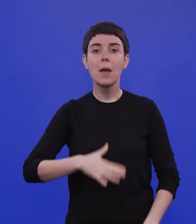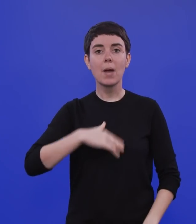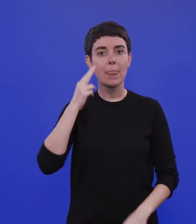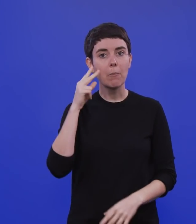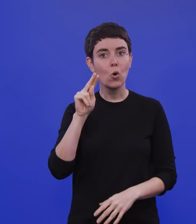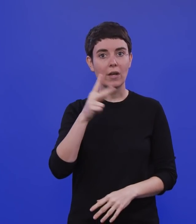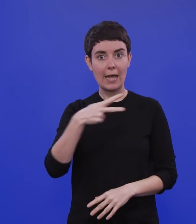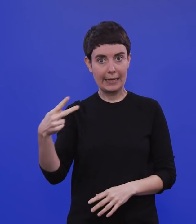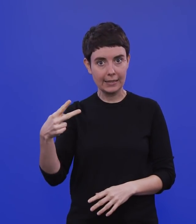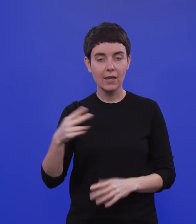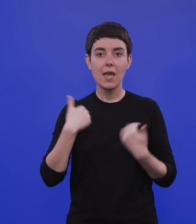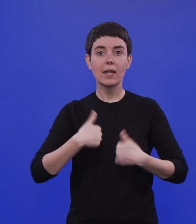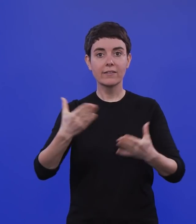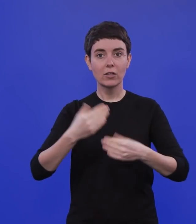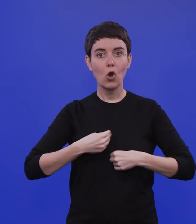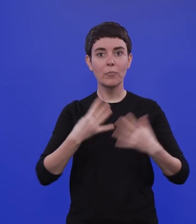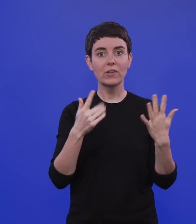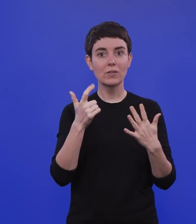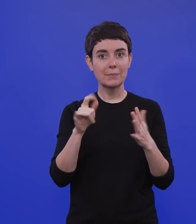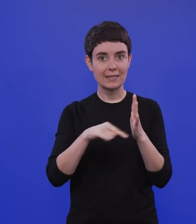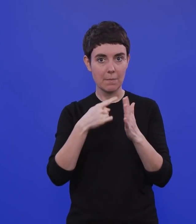Podcasts. Heute ist Dienstag, der 2. Februar 2021.